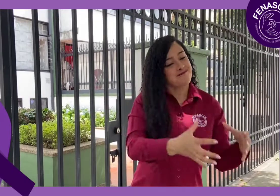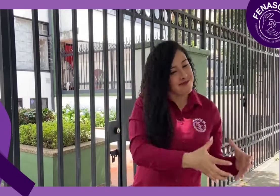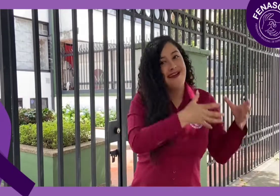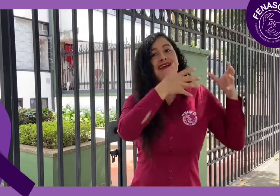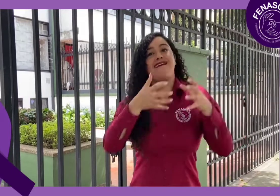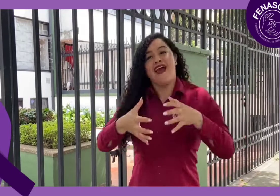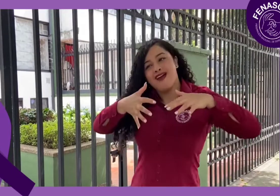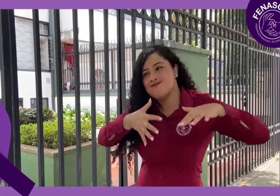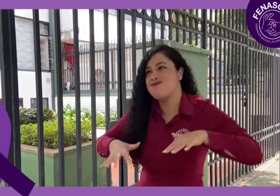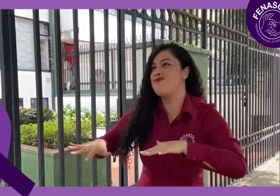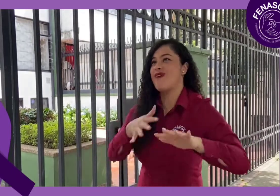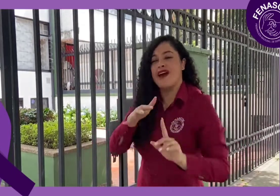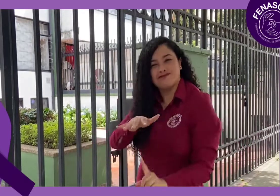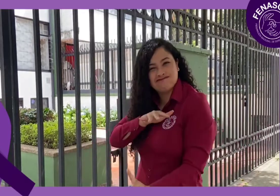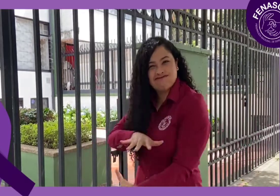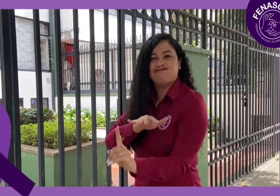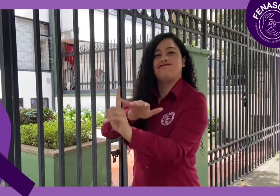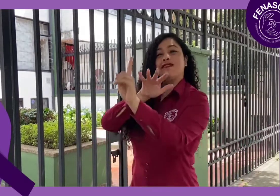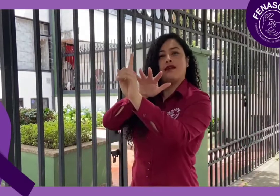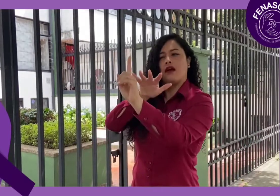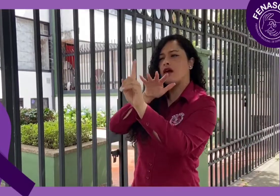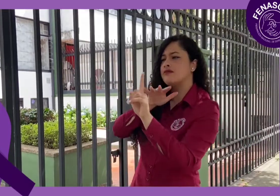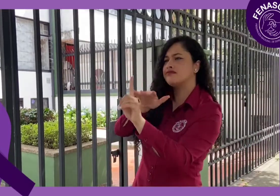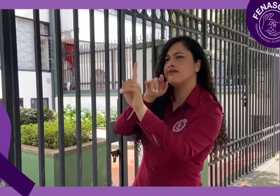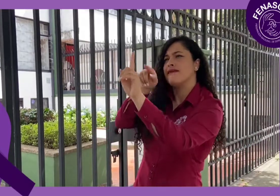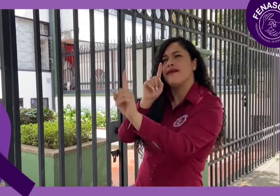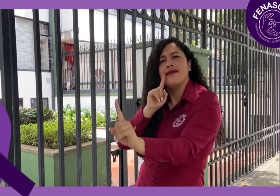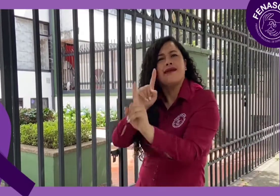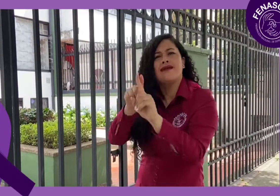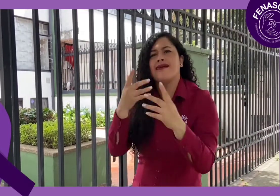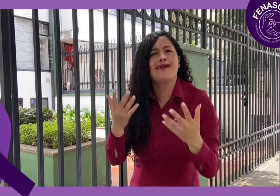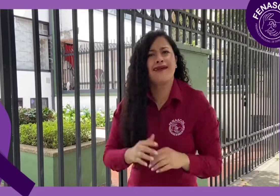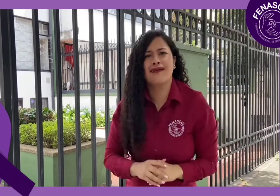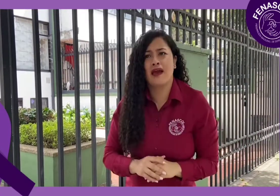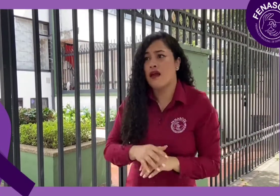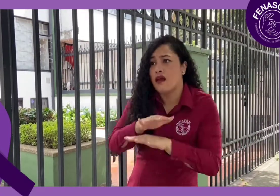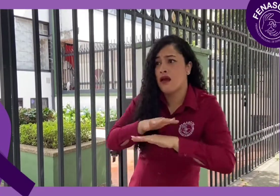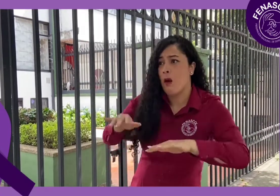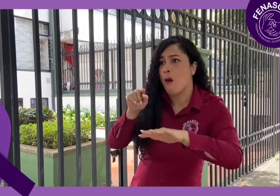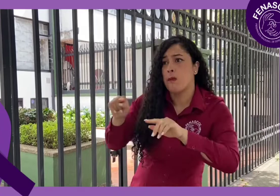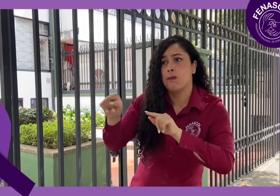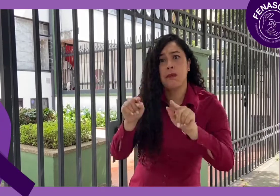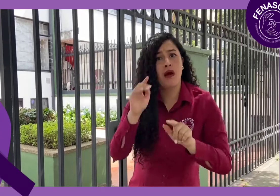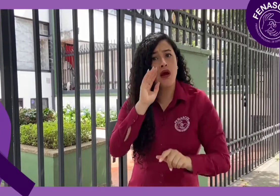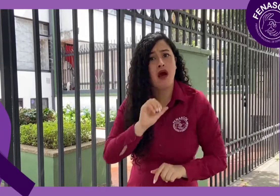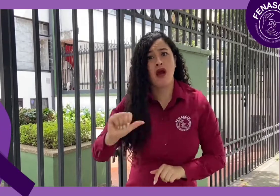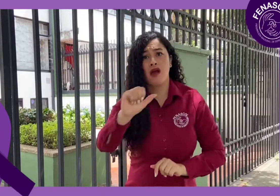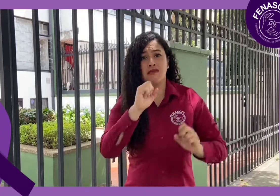movimiento que tiene el objetivo de construir entornos libres de violencias hacia las mujeres.